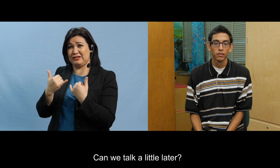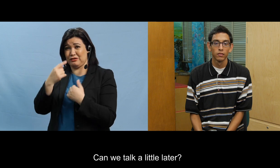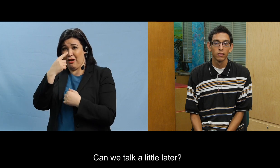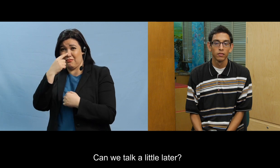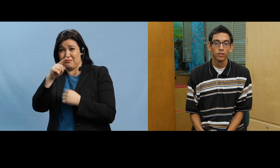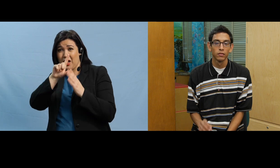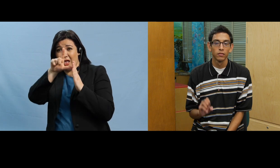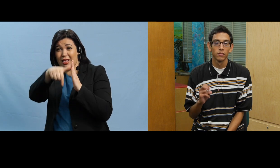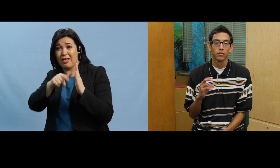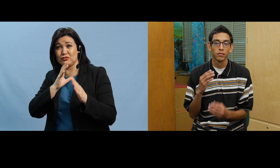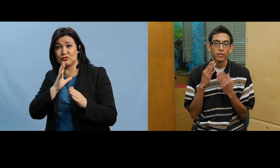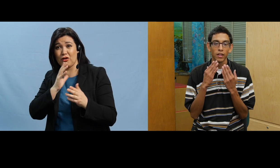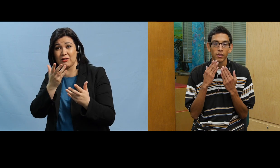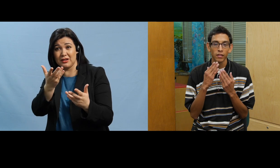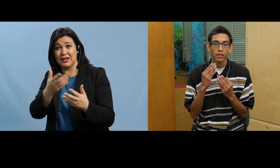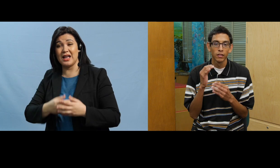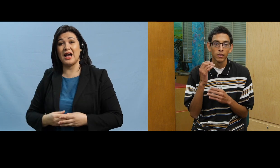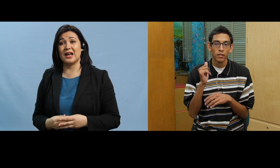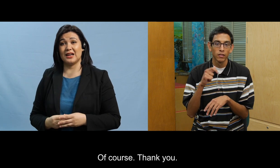poquito más después